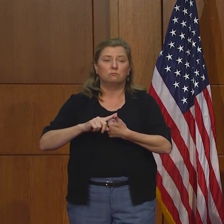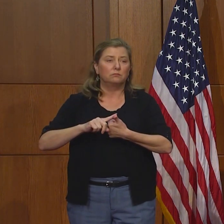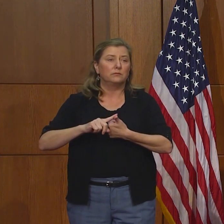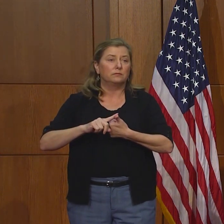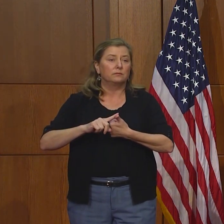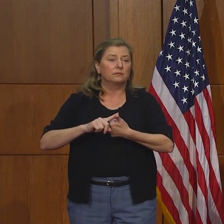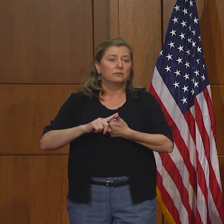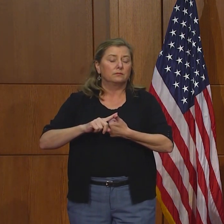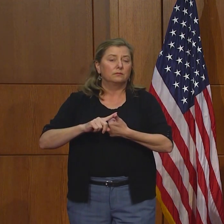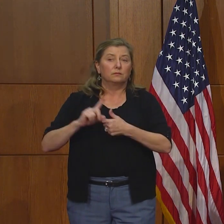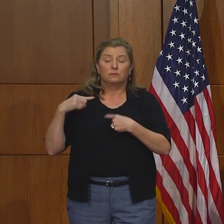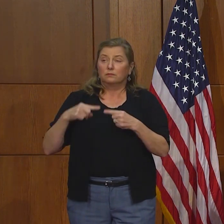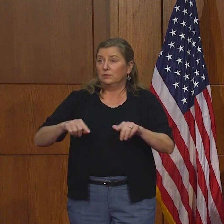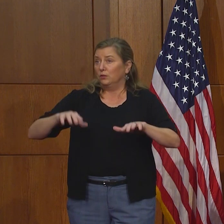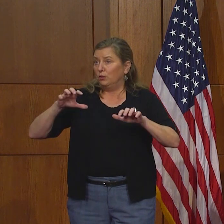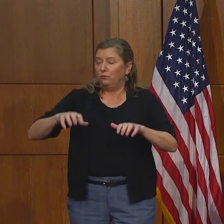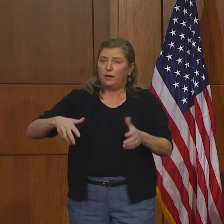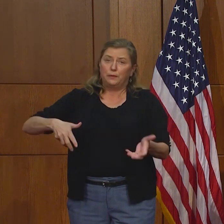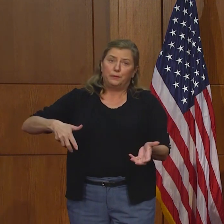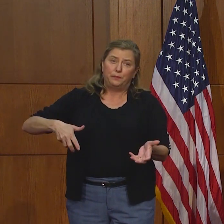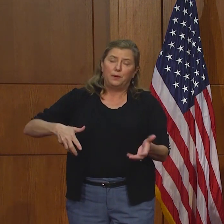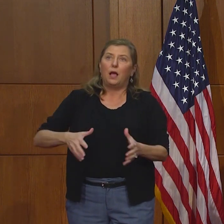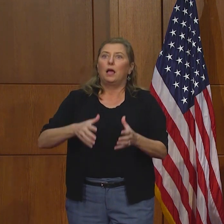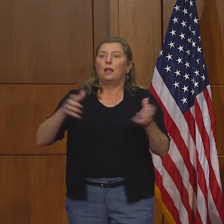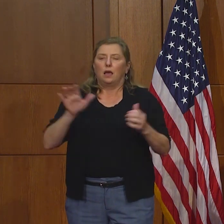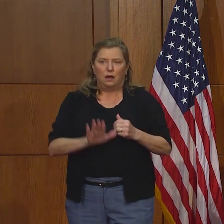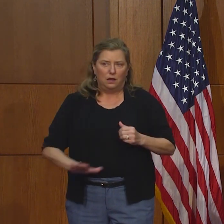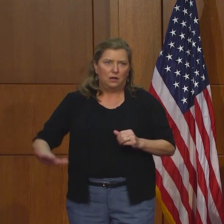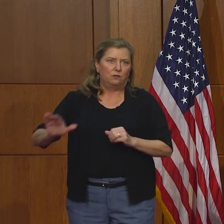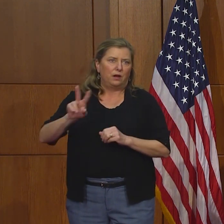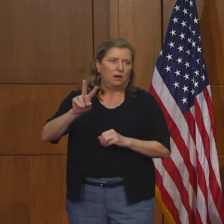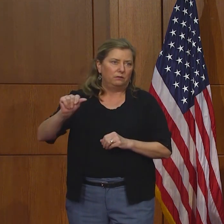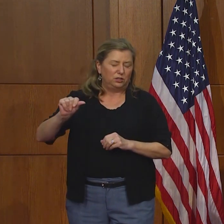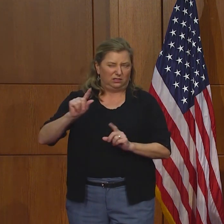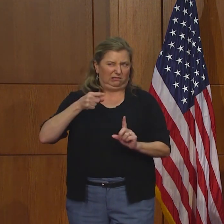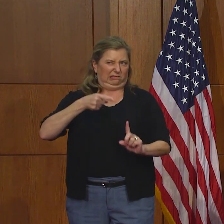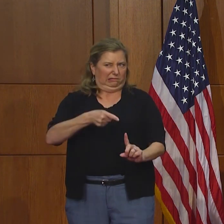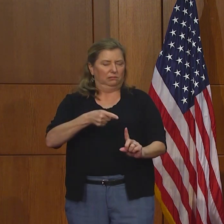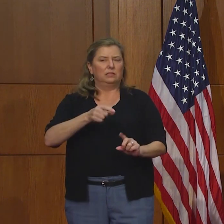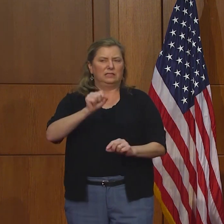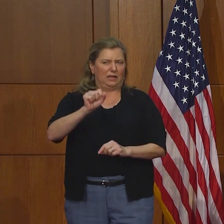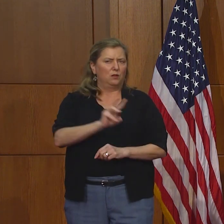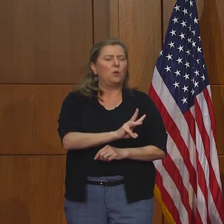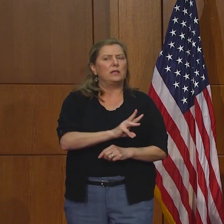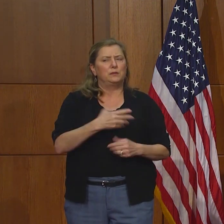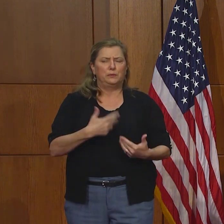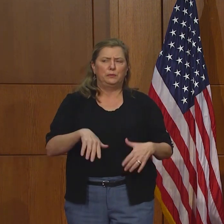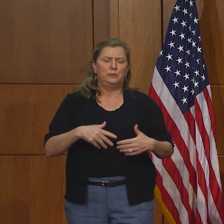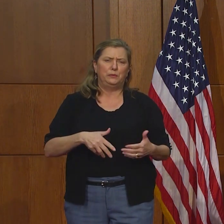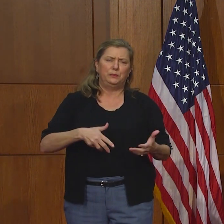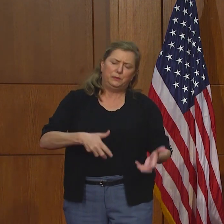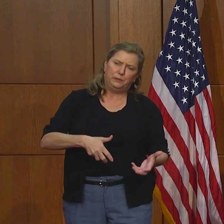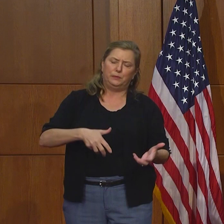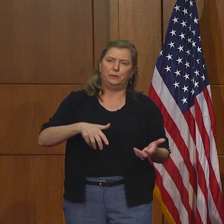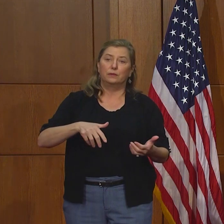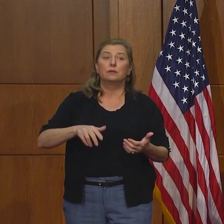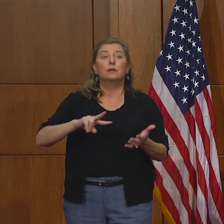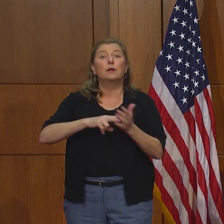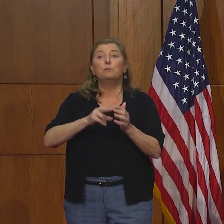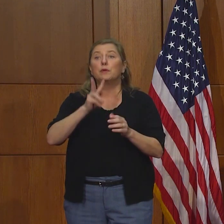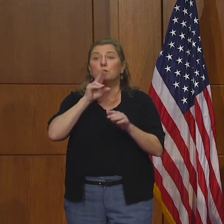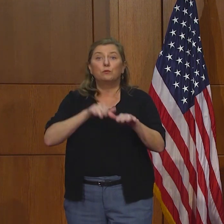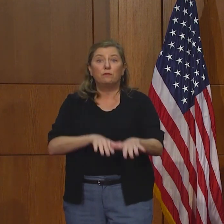Ha estado lloviendo bastante en toda Virginia, especialmente en el suroeste. Esto significa que los ríos han